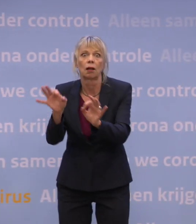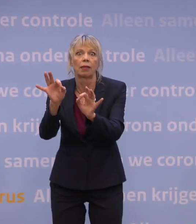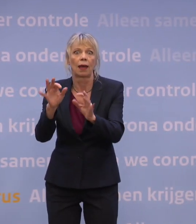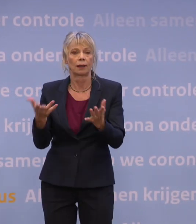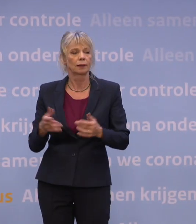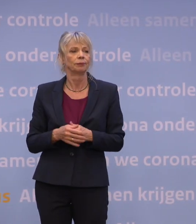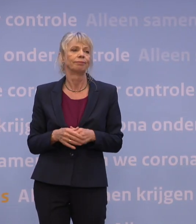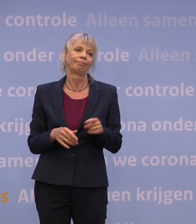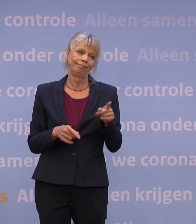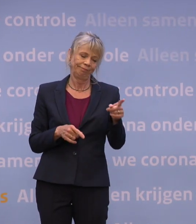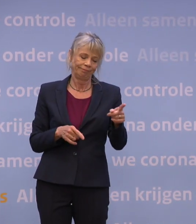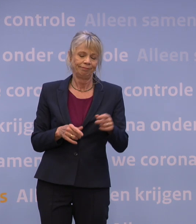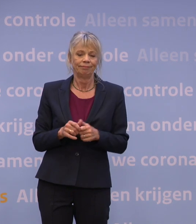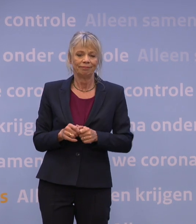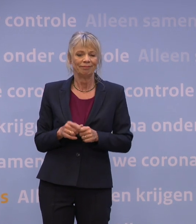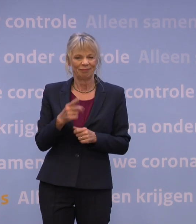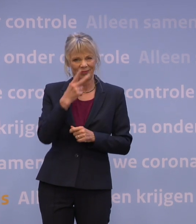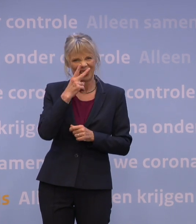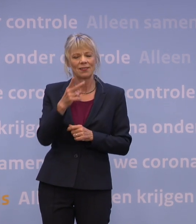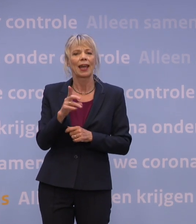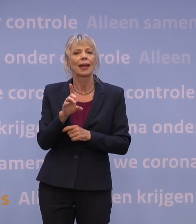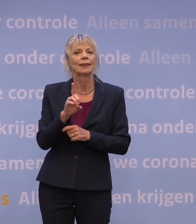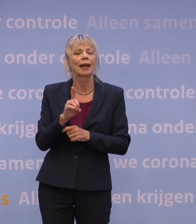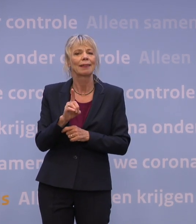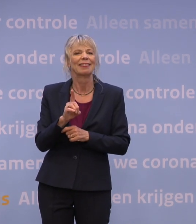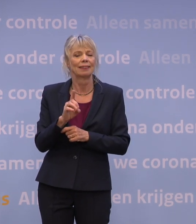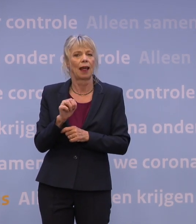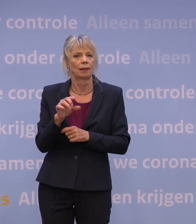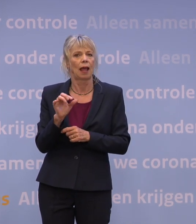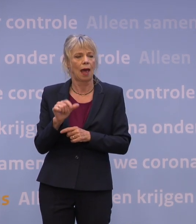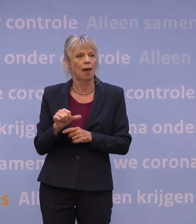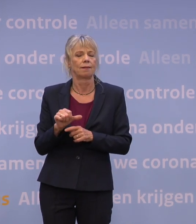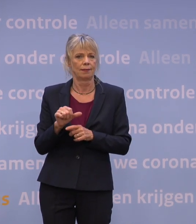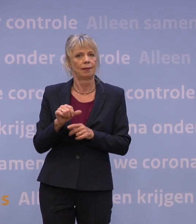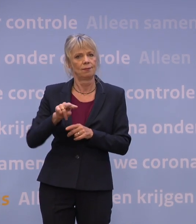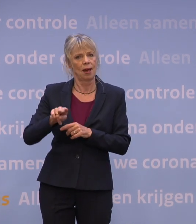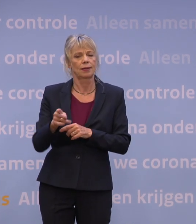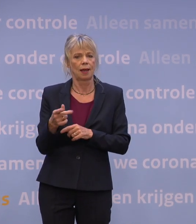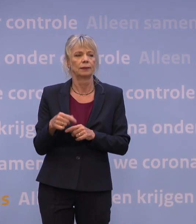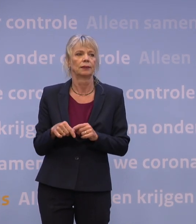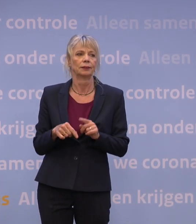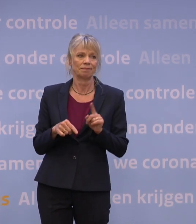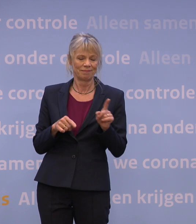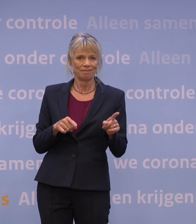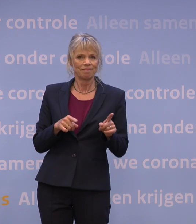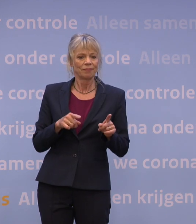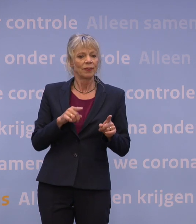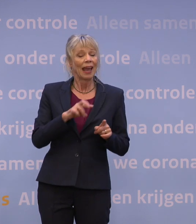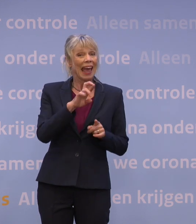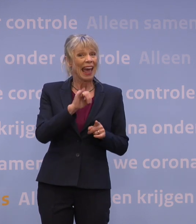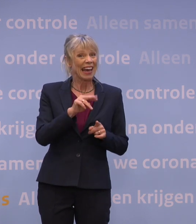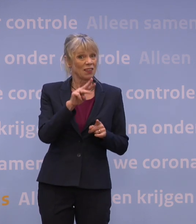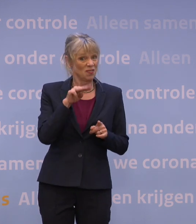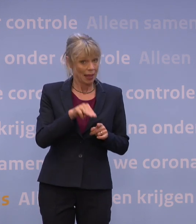als je... Kijk, wij kijken natuurlijk heel nauwlettend naar het VK. Ons RIVM en ons Centrum voor Infectie-Siekenbestrijding heeft echt bijna